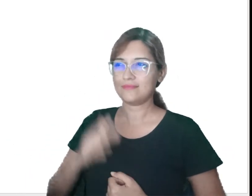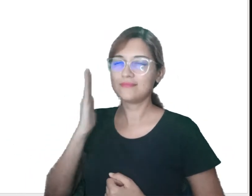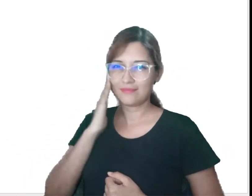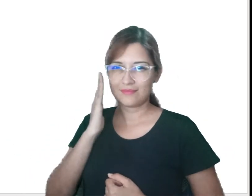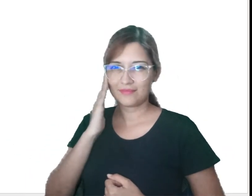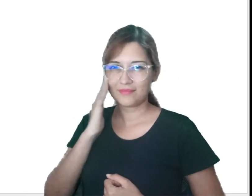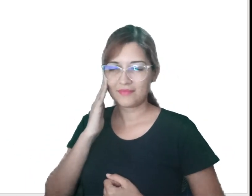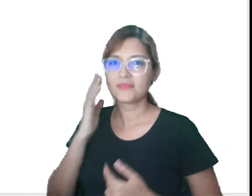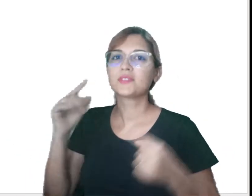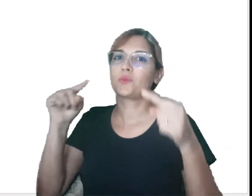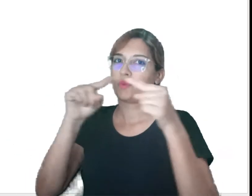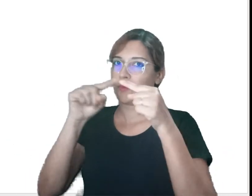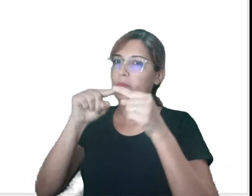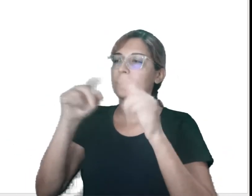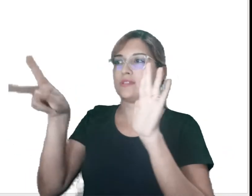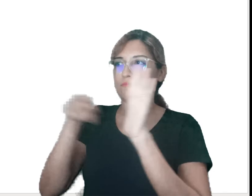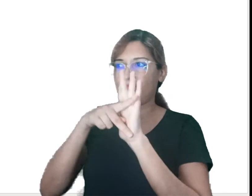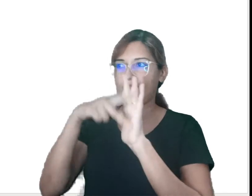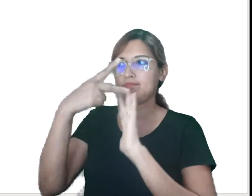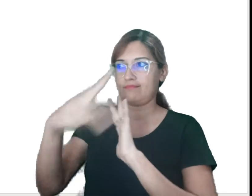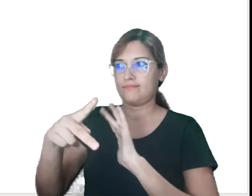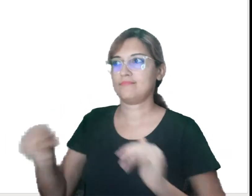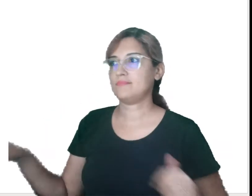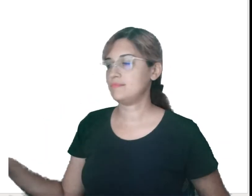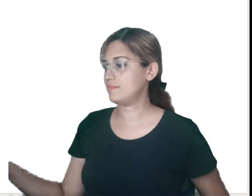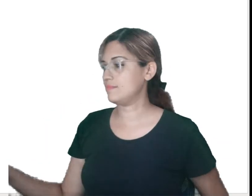Perceberam que fez uma relação de posse?